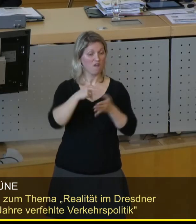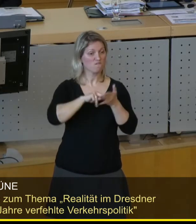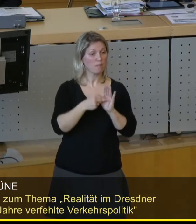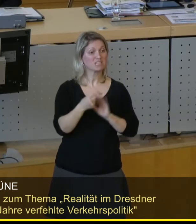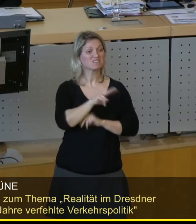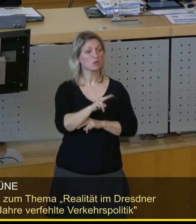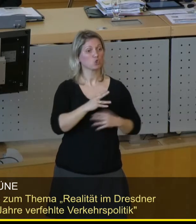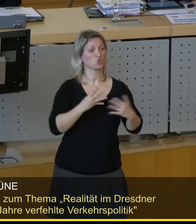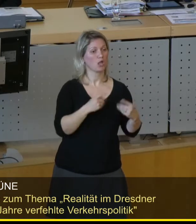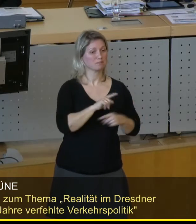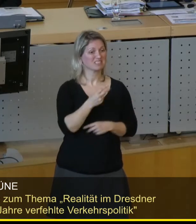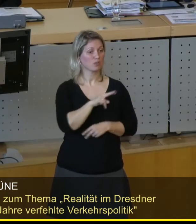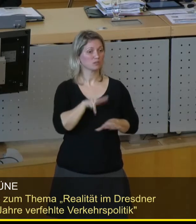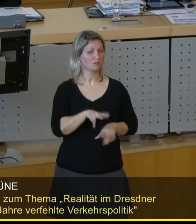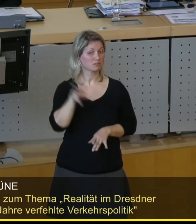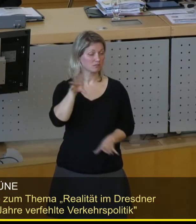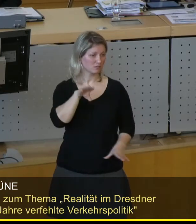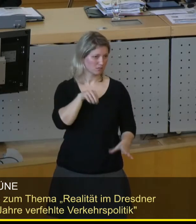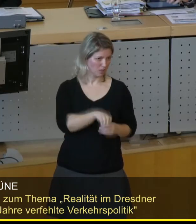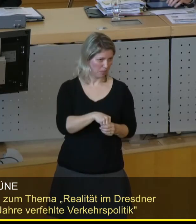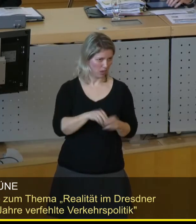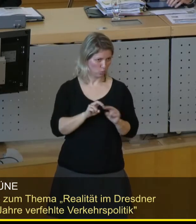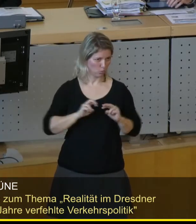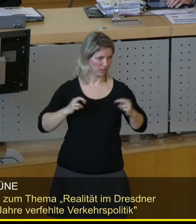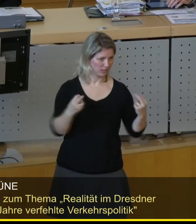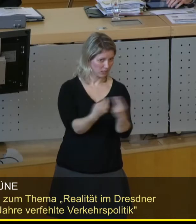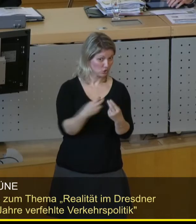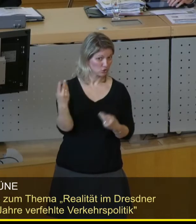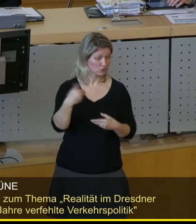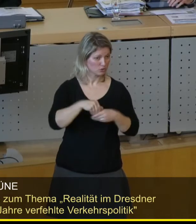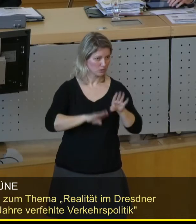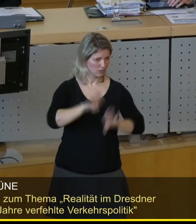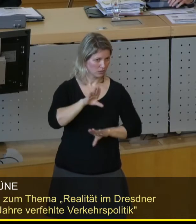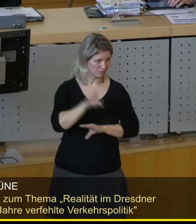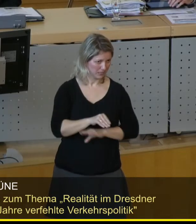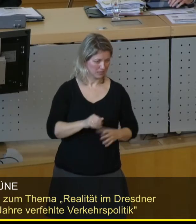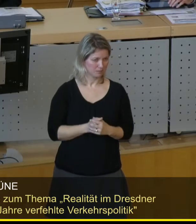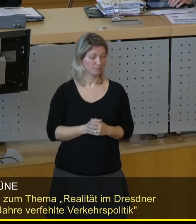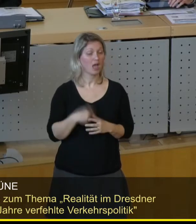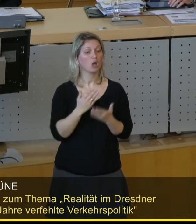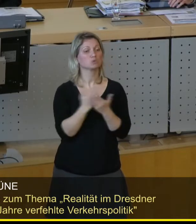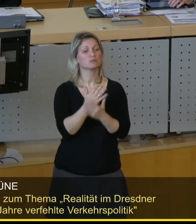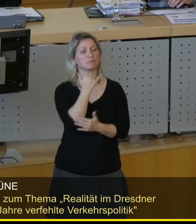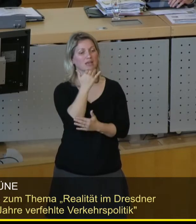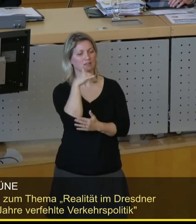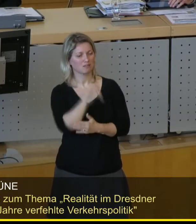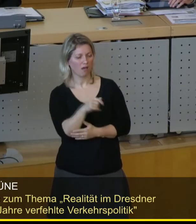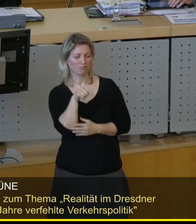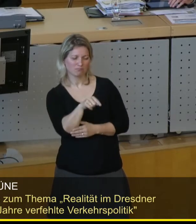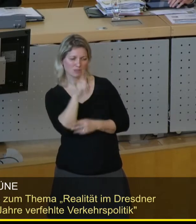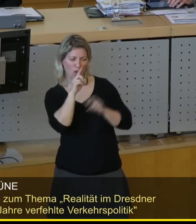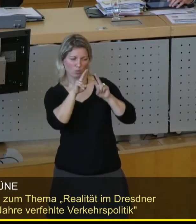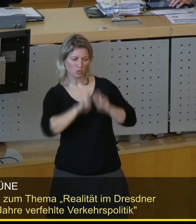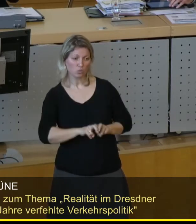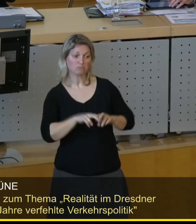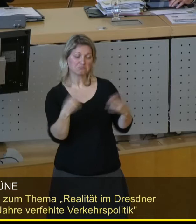2013, auch mit Ihrer Beteiligung am runden Tisch. Und es gibt einen Zwischenbericht, der mal fachlich untersucht, wie momentan